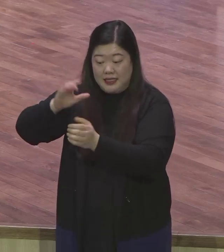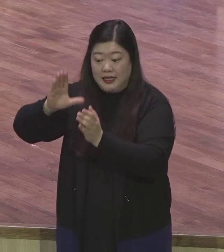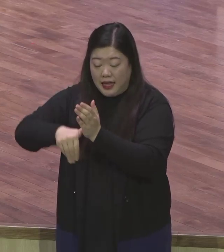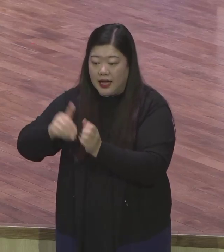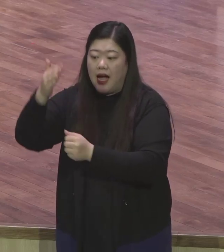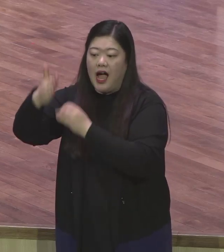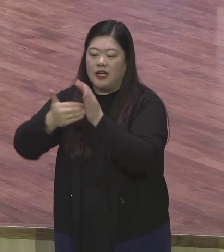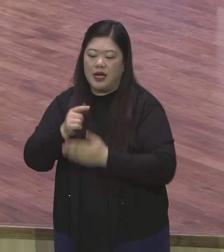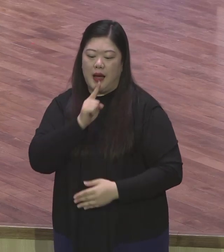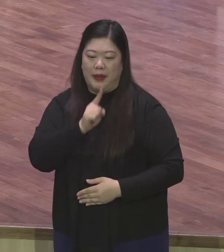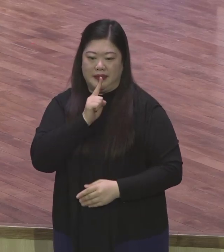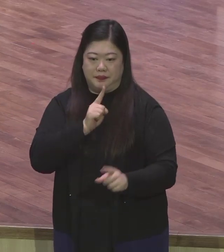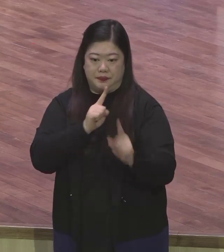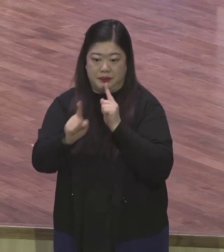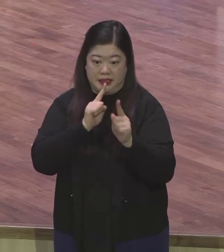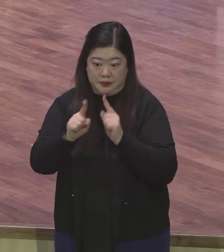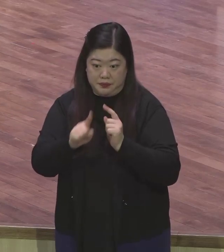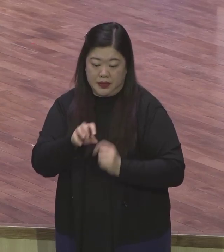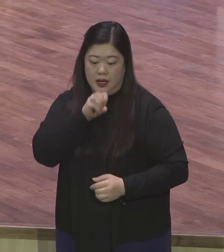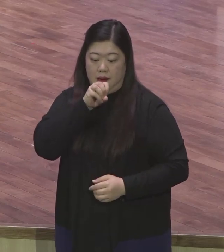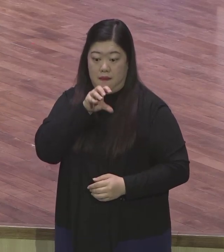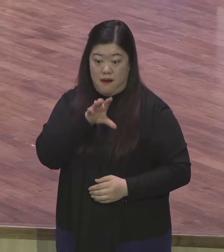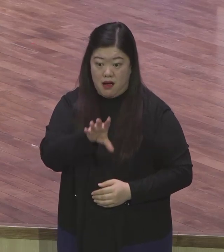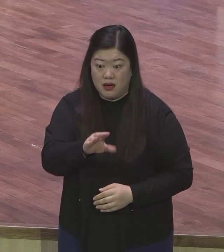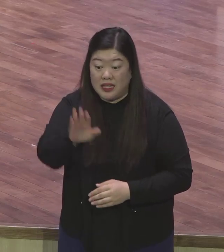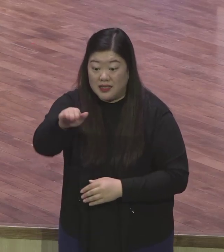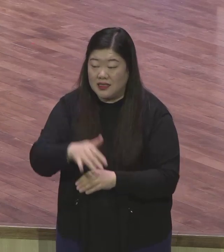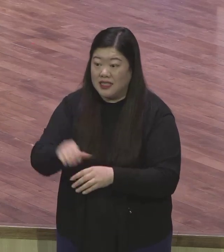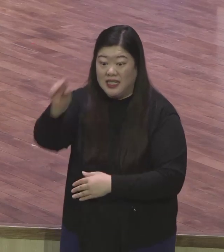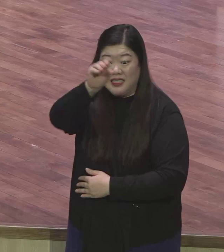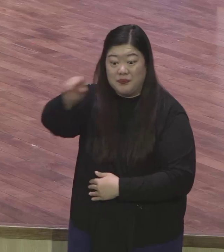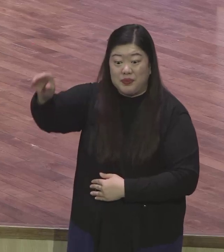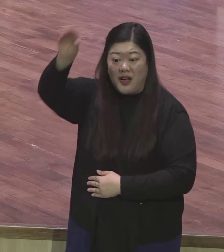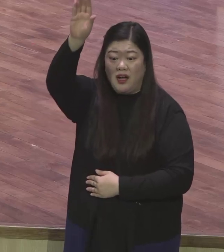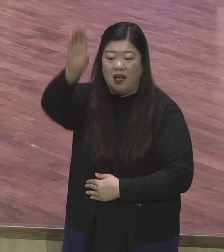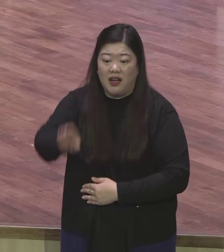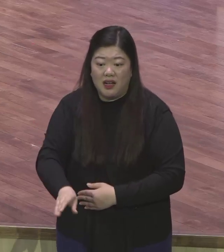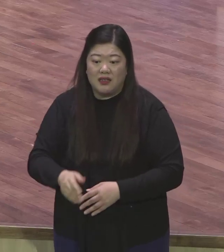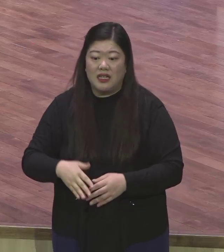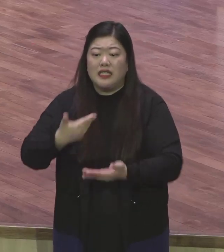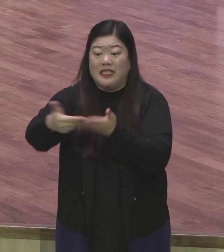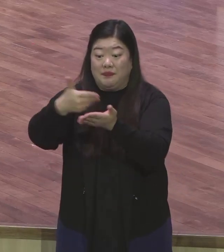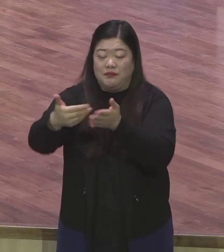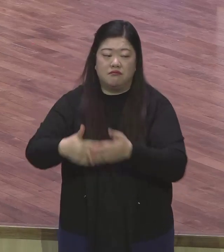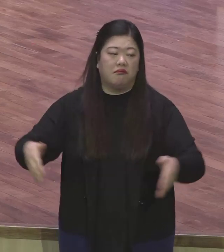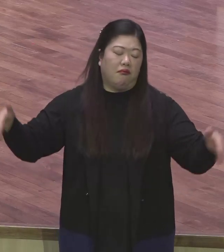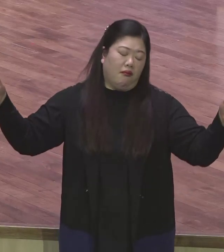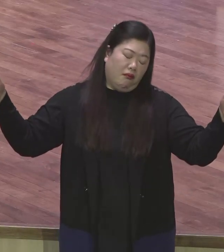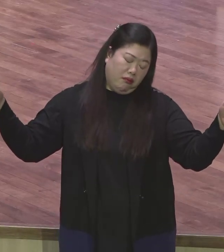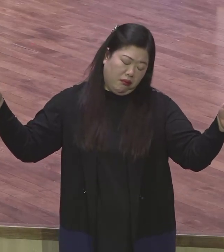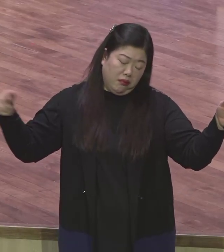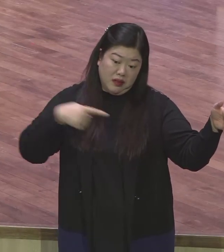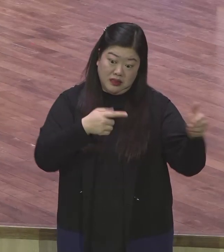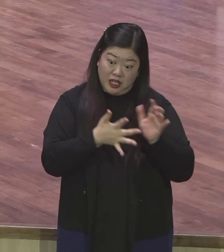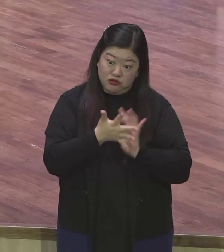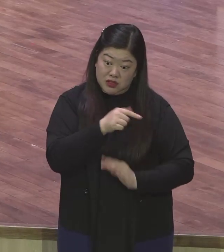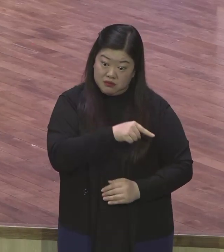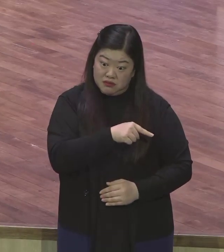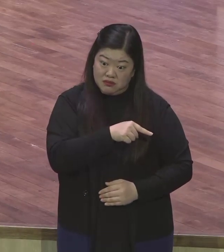예수 그리스도 형상 십자가에 과가들이 그런 거 아니에요 예수님이 누구십니까 말씀이에요